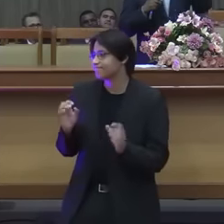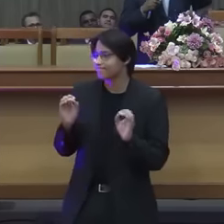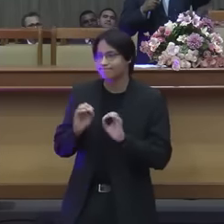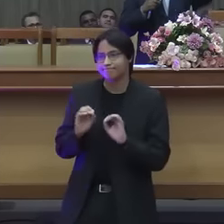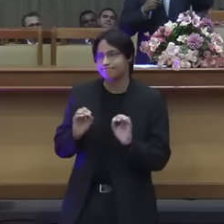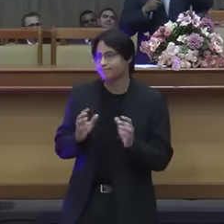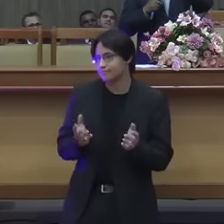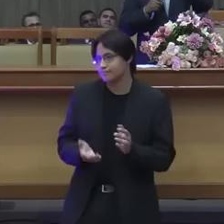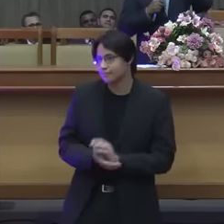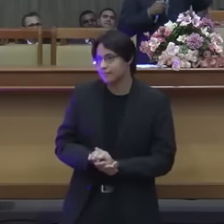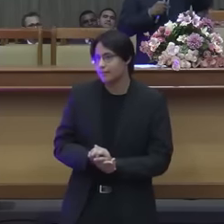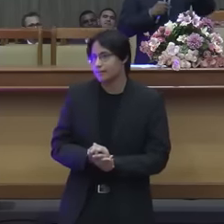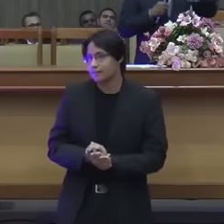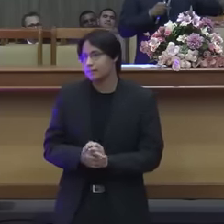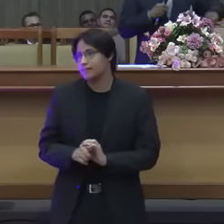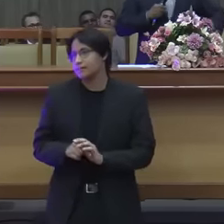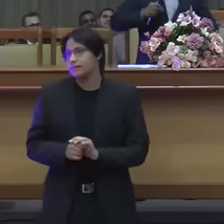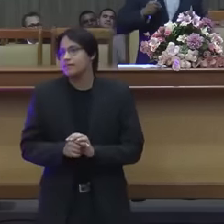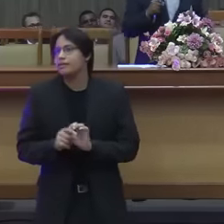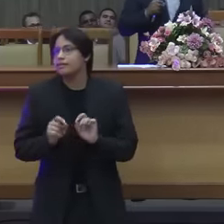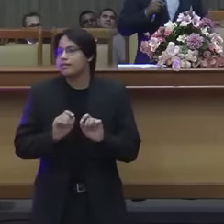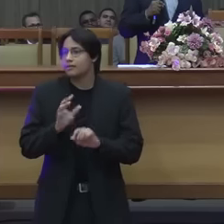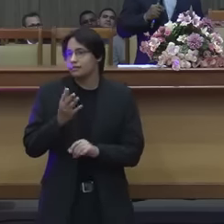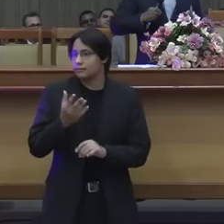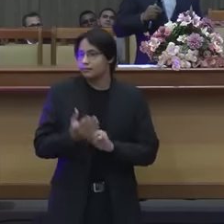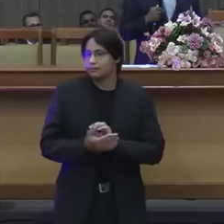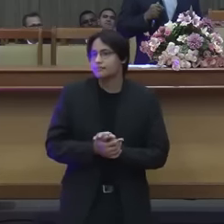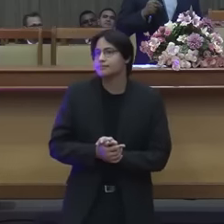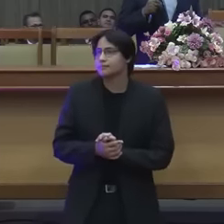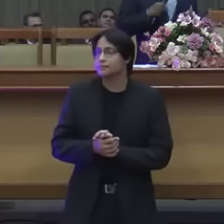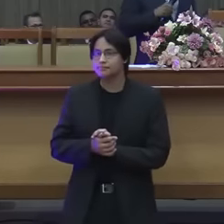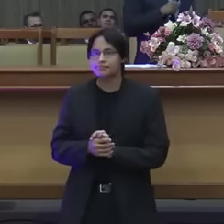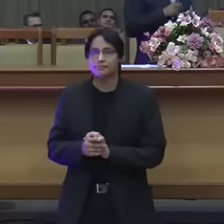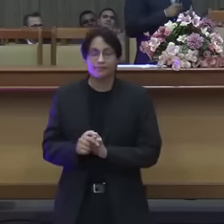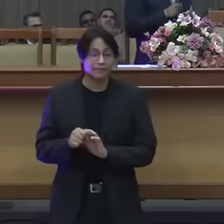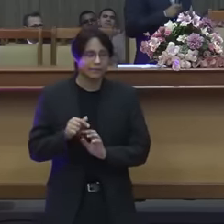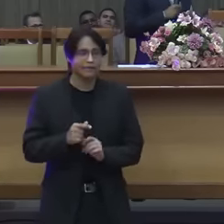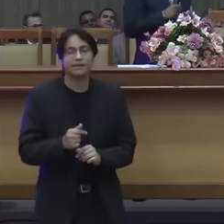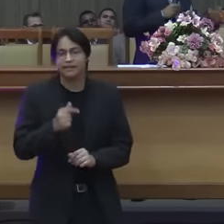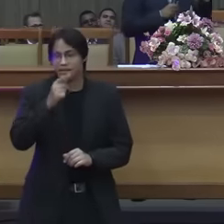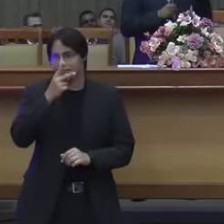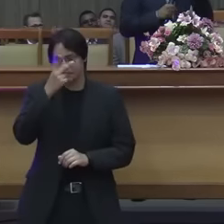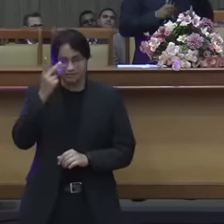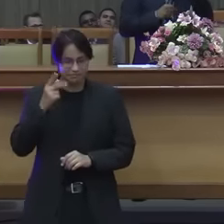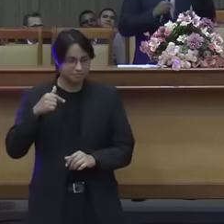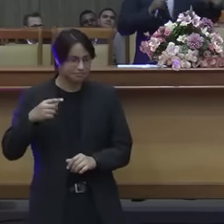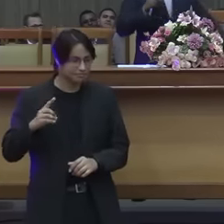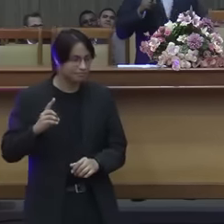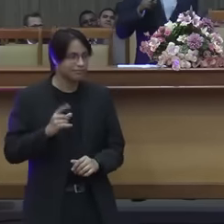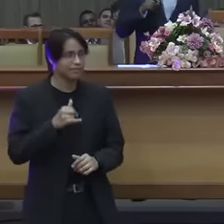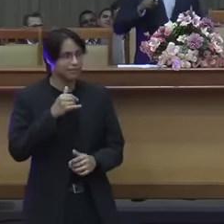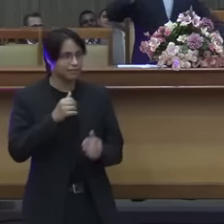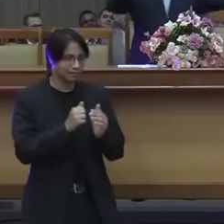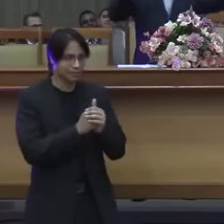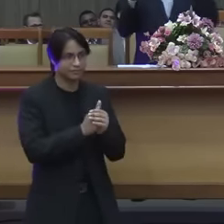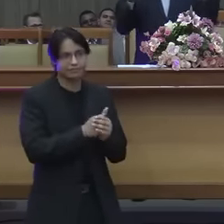eu sirvo um Deus que abre portas vem cá te ajoelha aí ele dispara em língua né pé